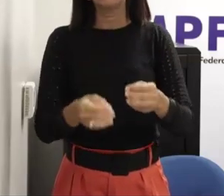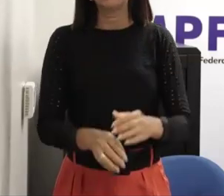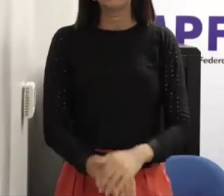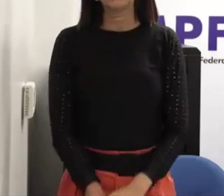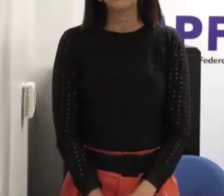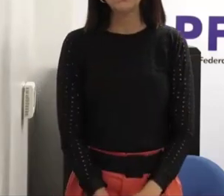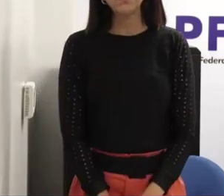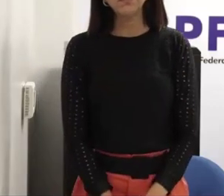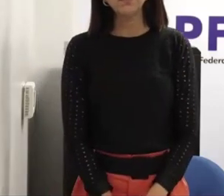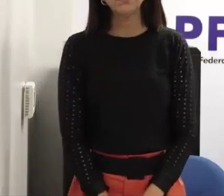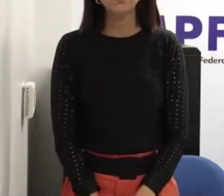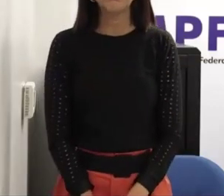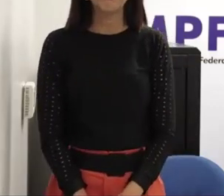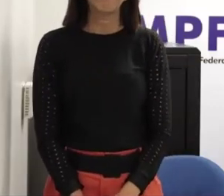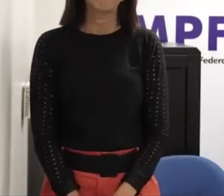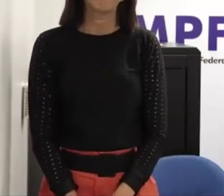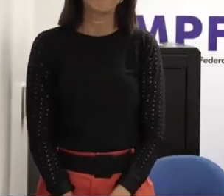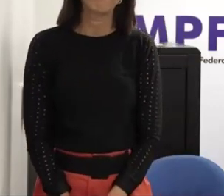é pergunta difícil